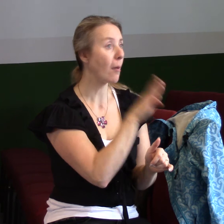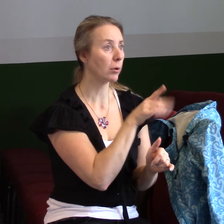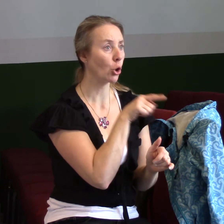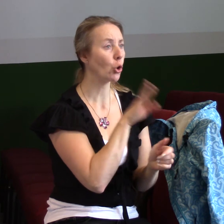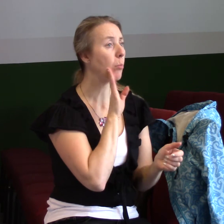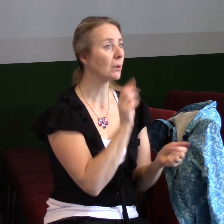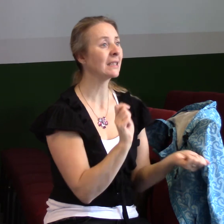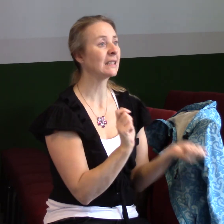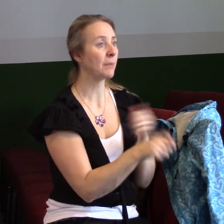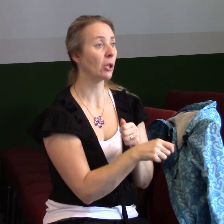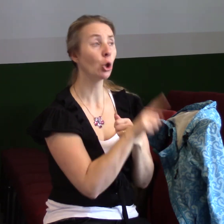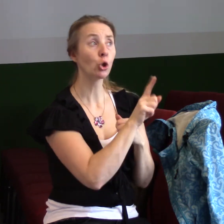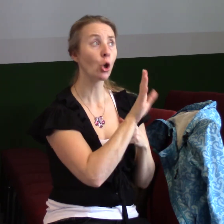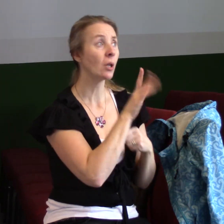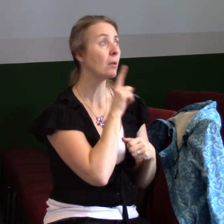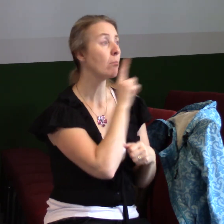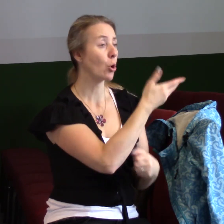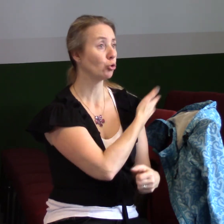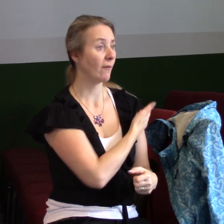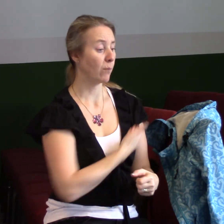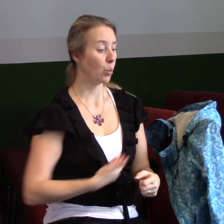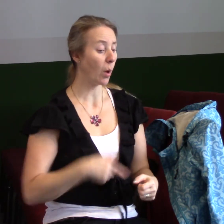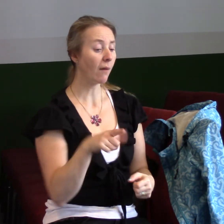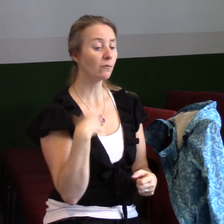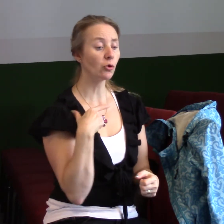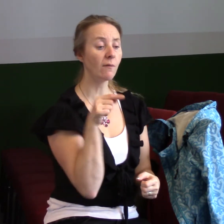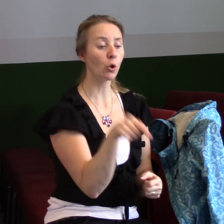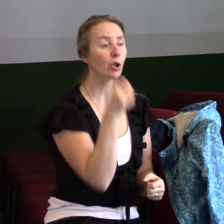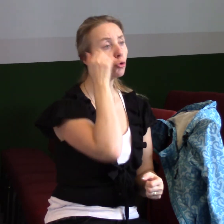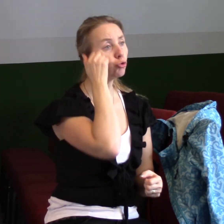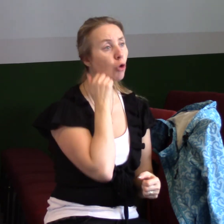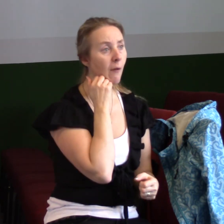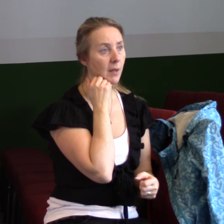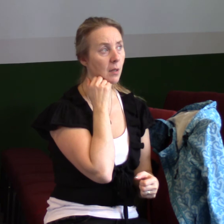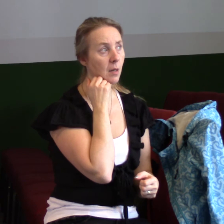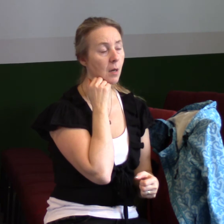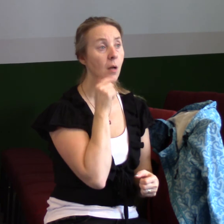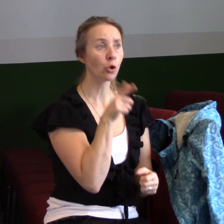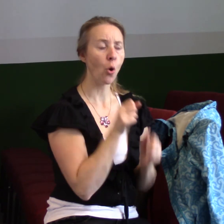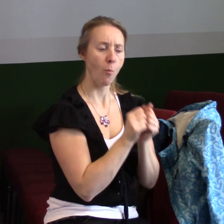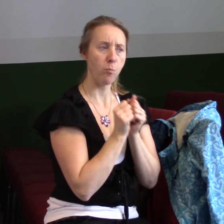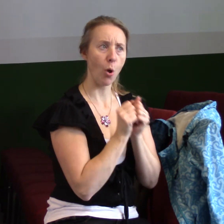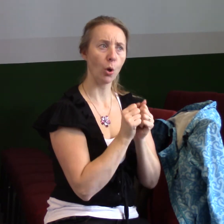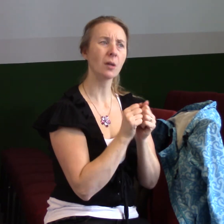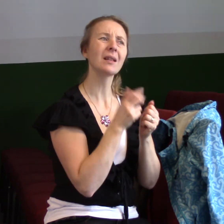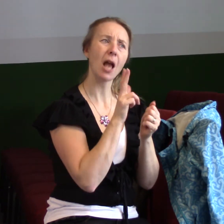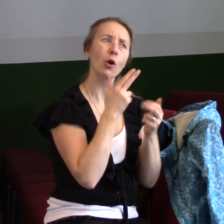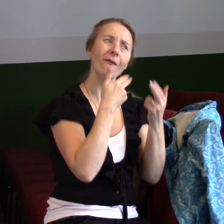protože to není boží vůle v životě tohohle člověka. Takže ten boj má víc úrovní. Ale já bych chtěl teď pluvit